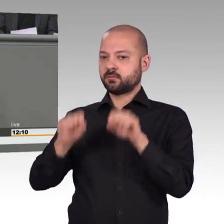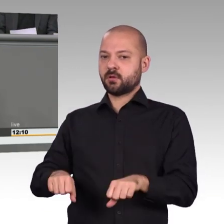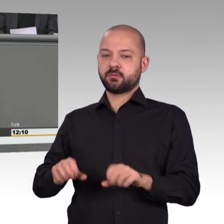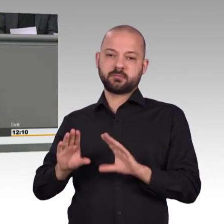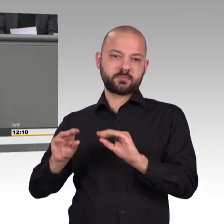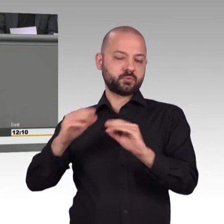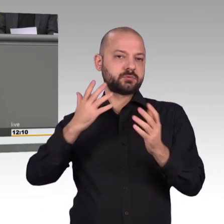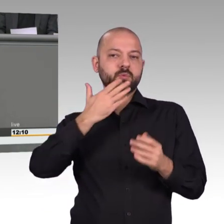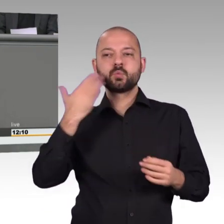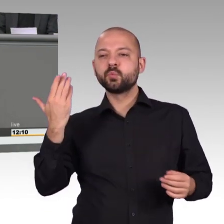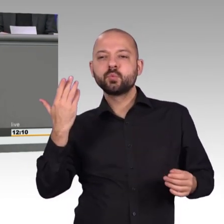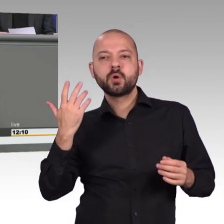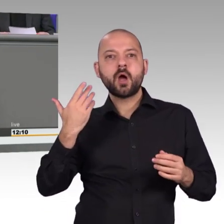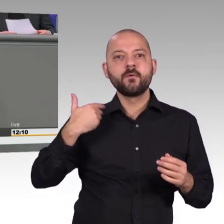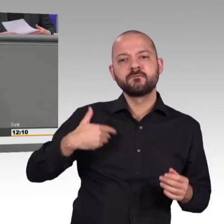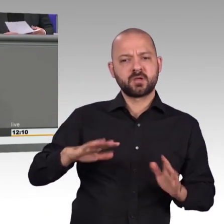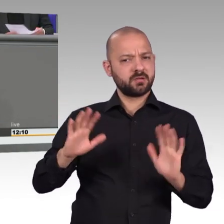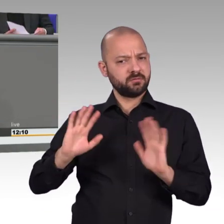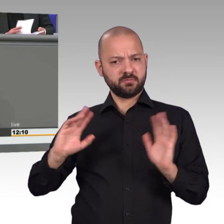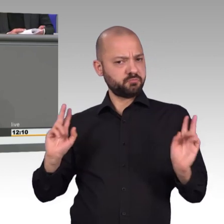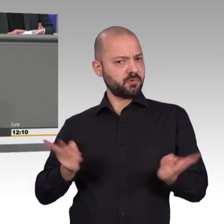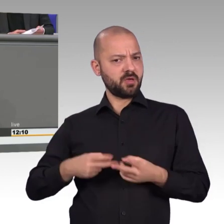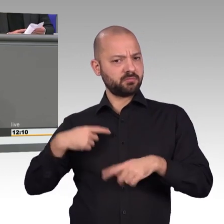dass wir uns mit den Gefahren der digitalen Welt auseinandersetzen.